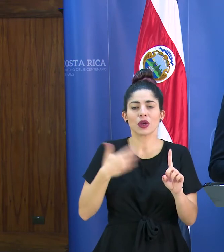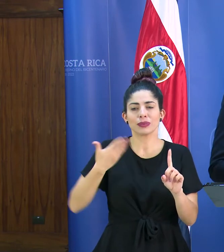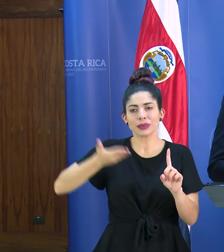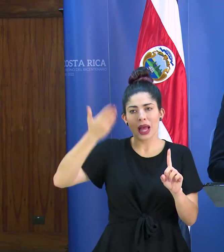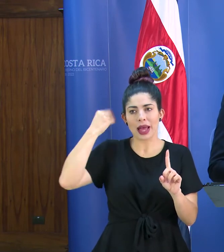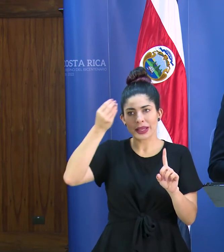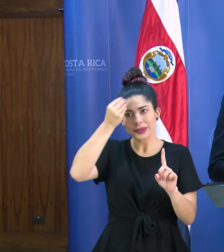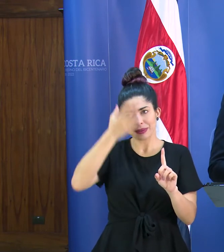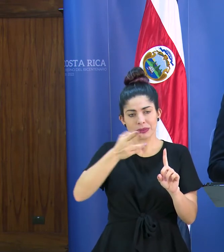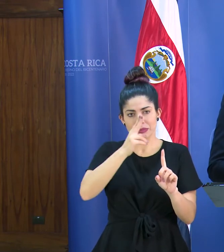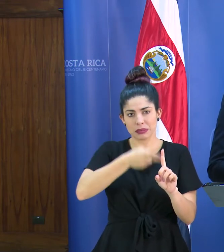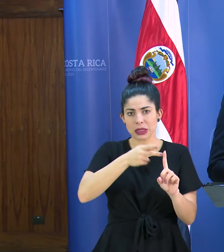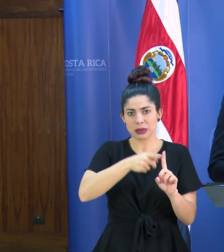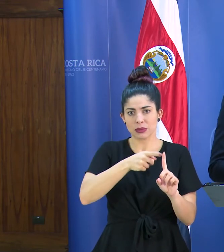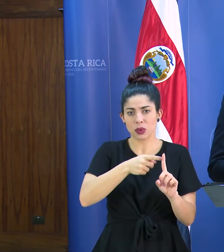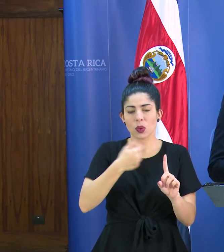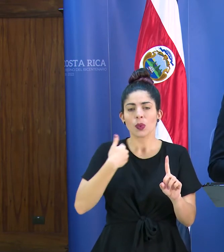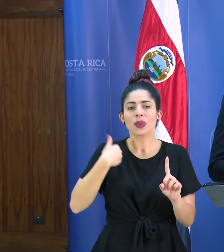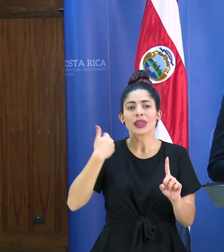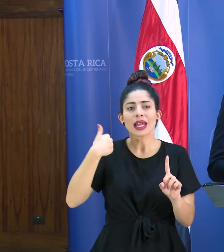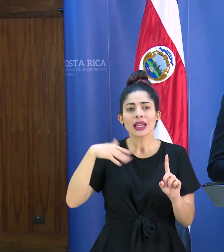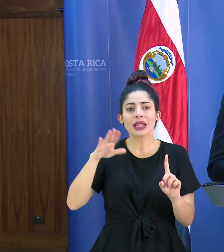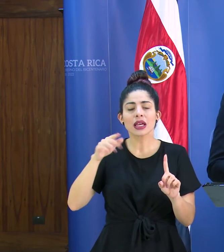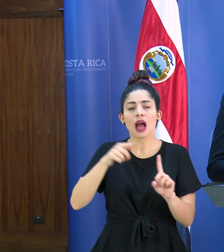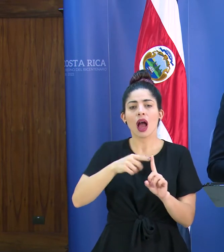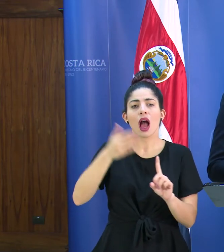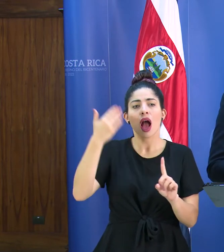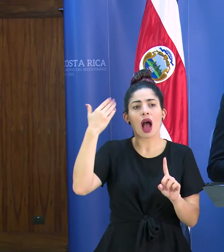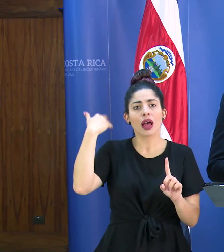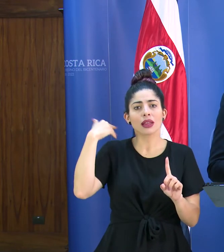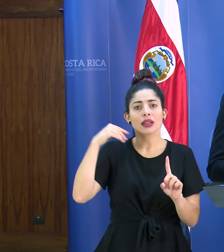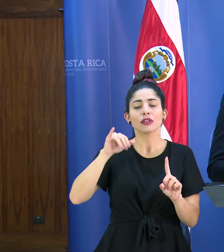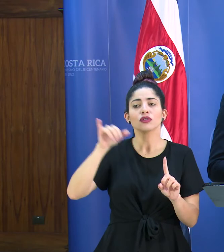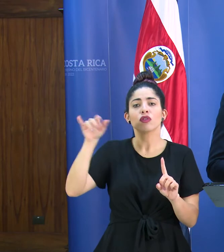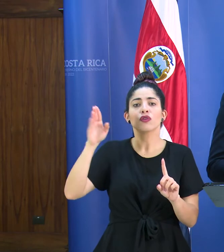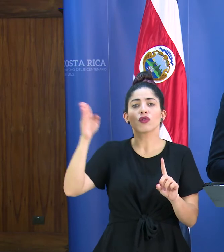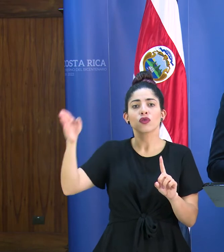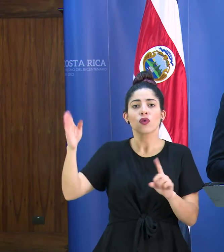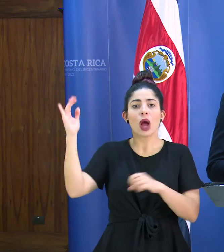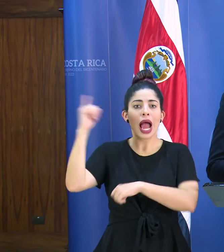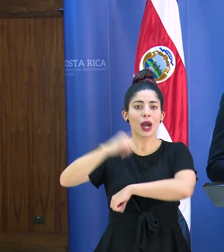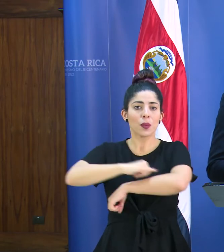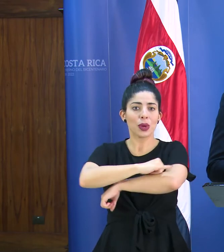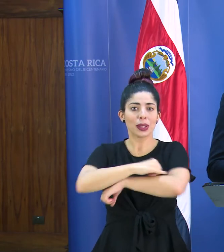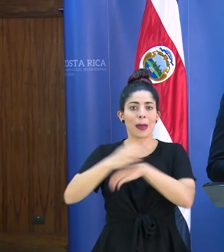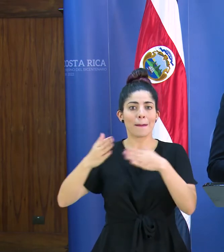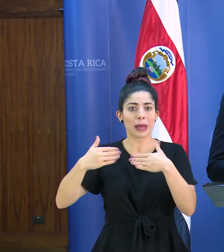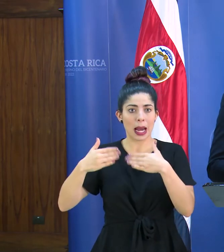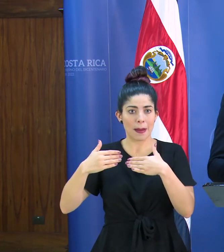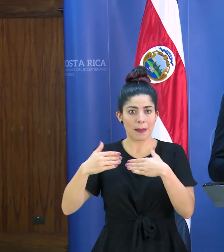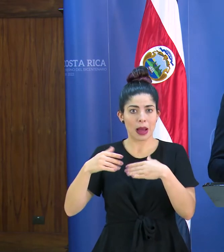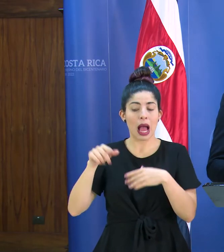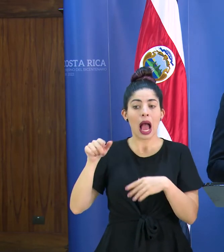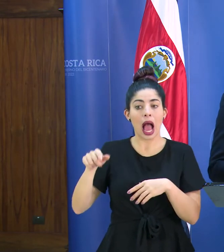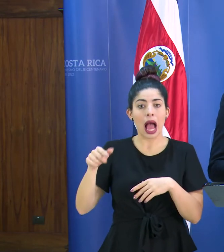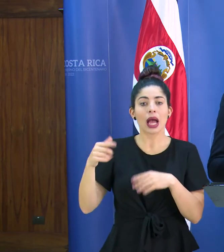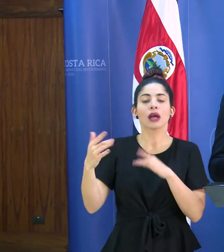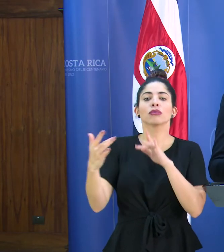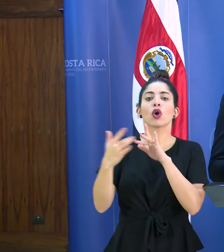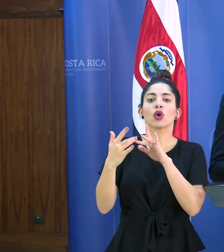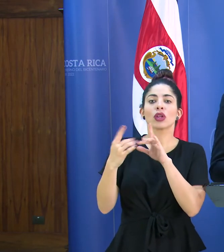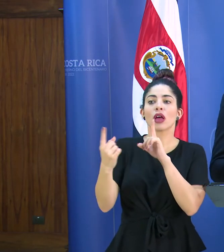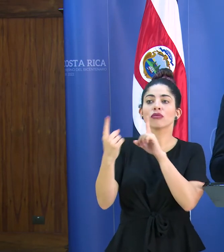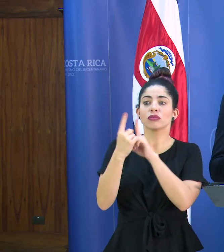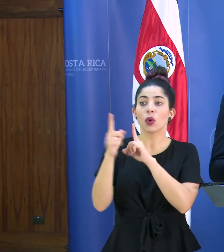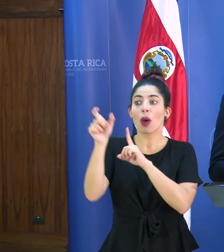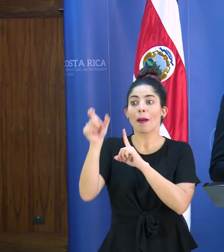habíamos indicado anteriormente que había tenido un antecedente de haber estado en el aeropuerto de Panamá y que pues ahí también tuve un contacto con